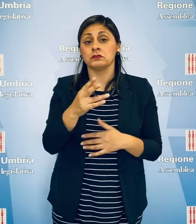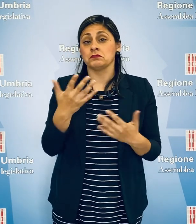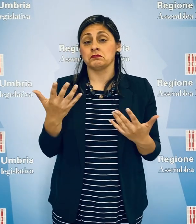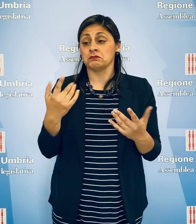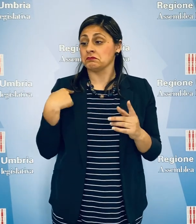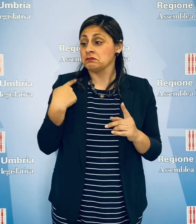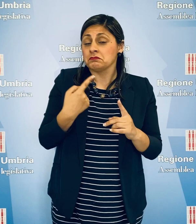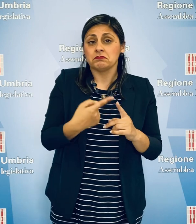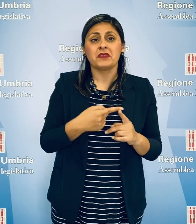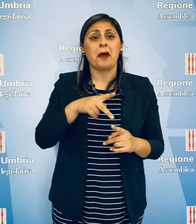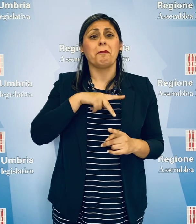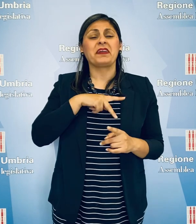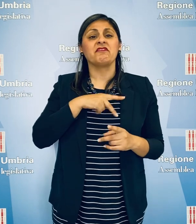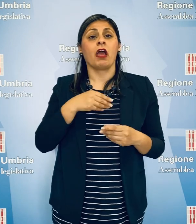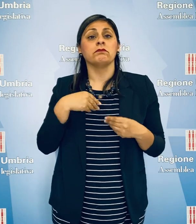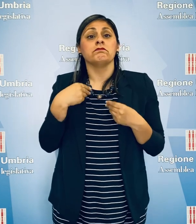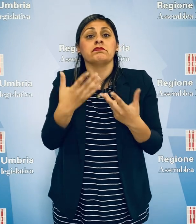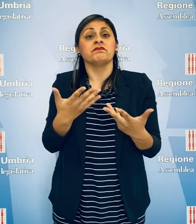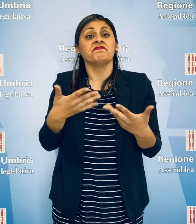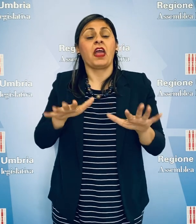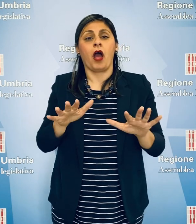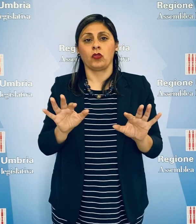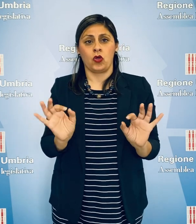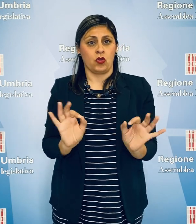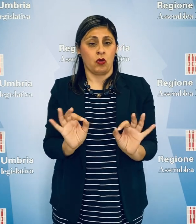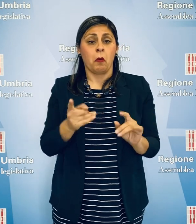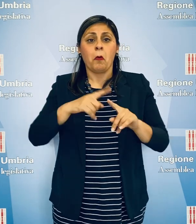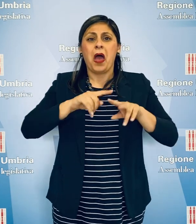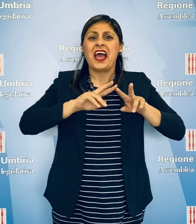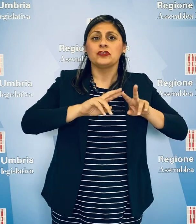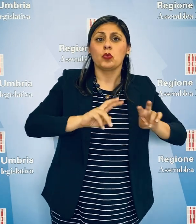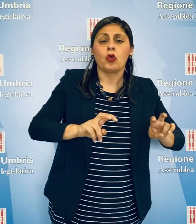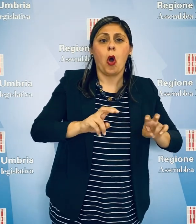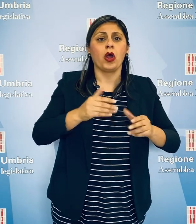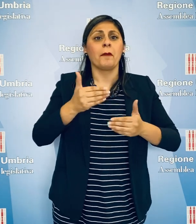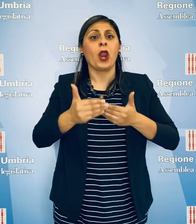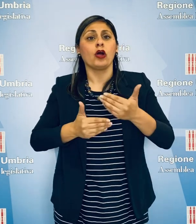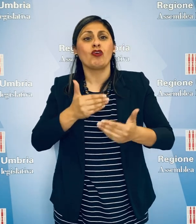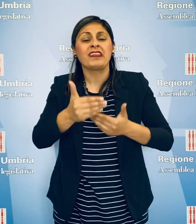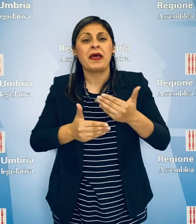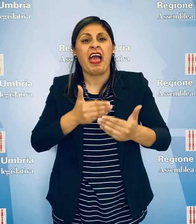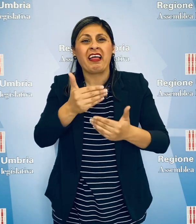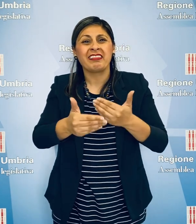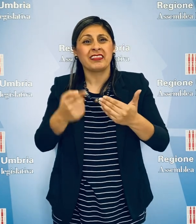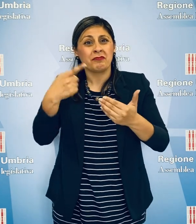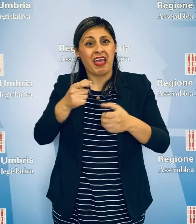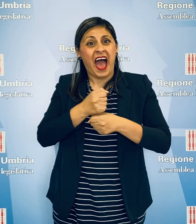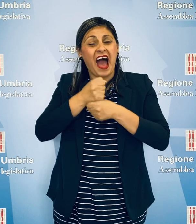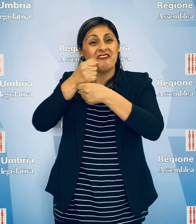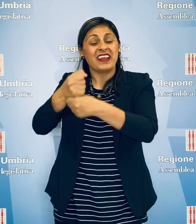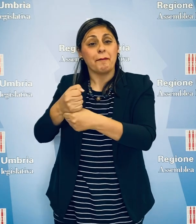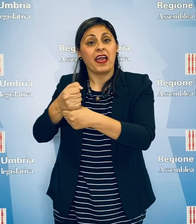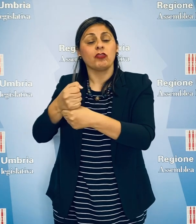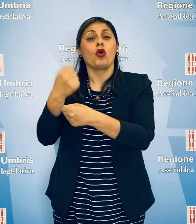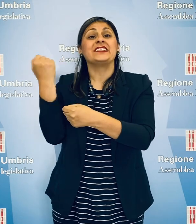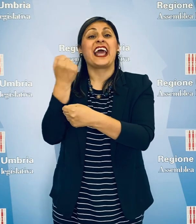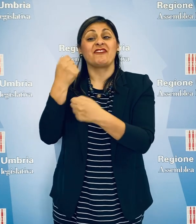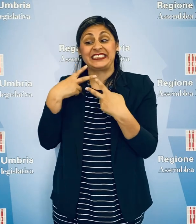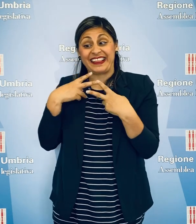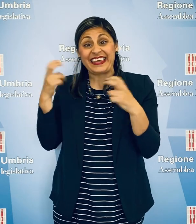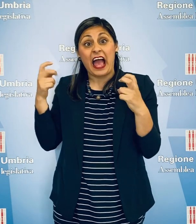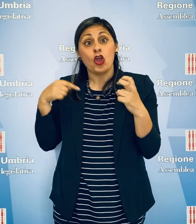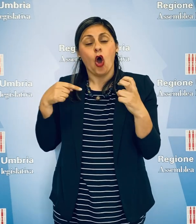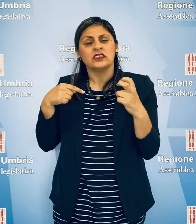che non c'è stata nessuna privatizzazione e non risultano istruttori o procedimenti relativi all'affidamento di servizi di